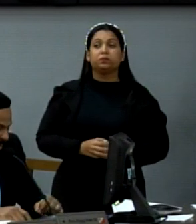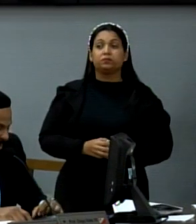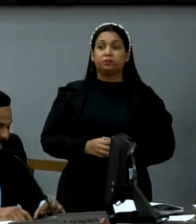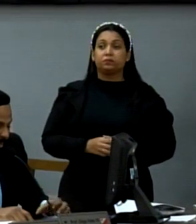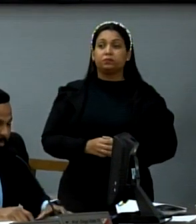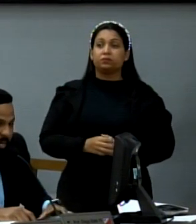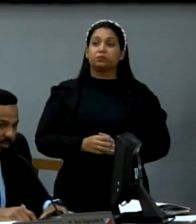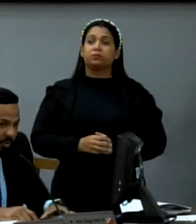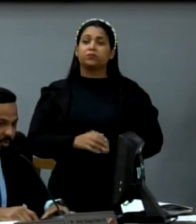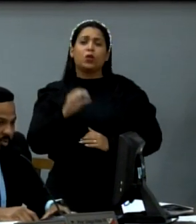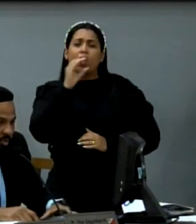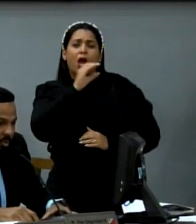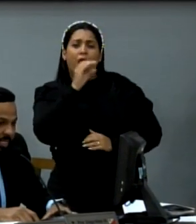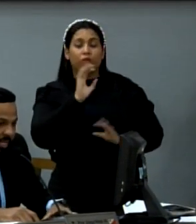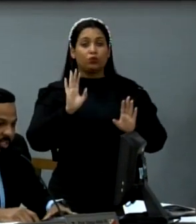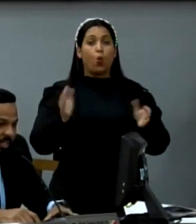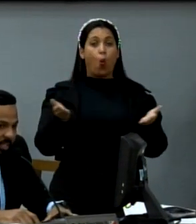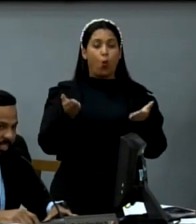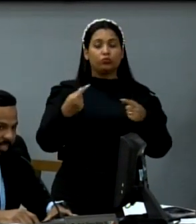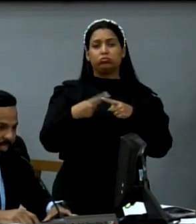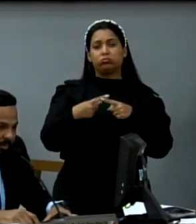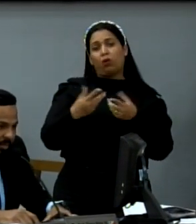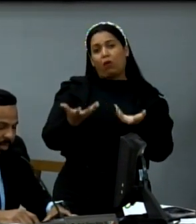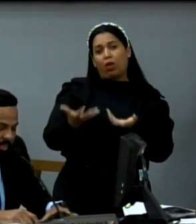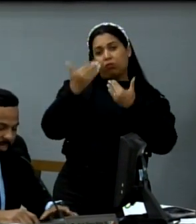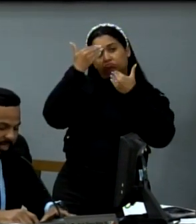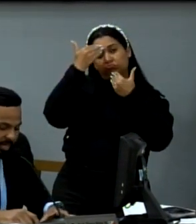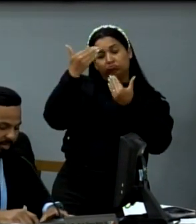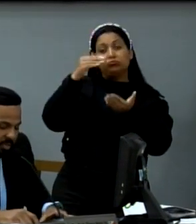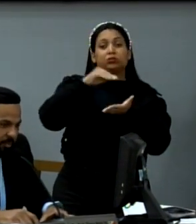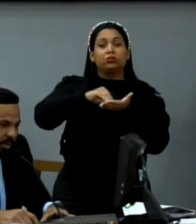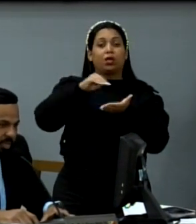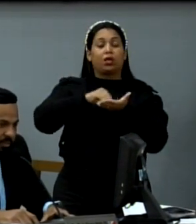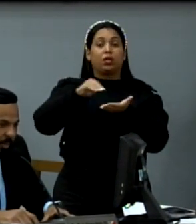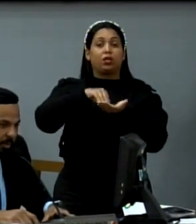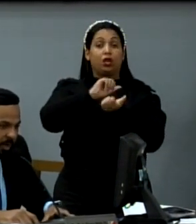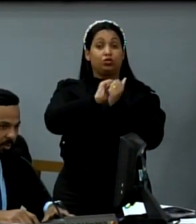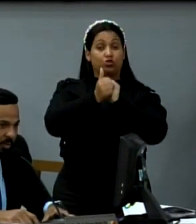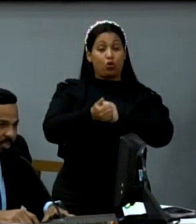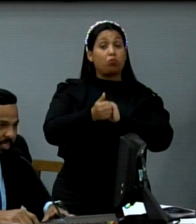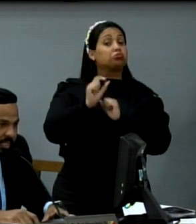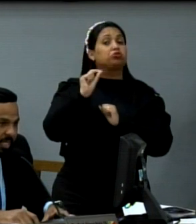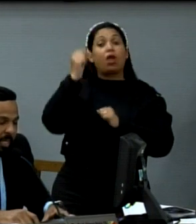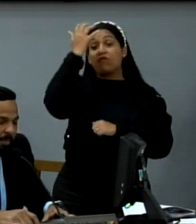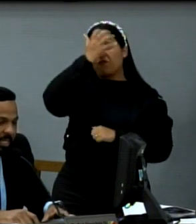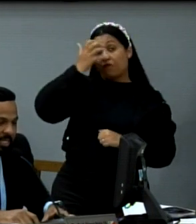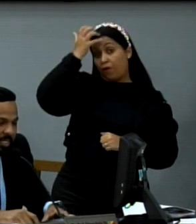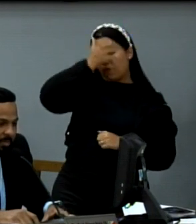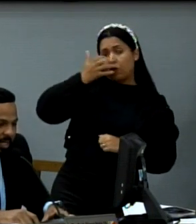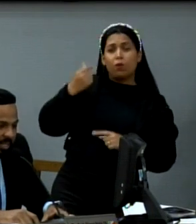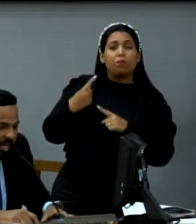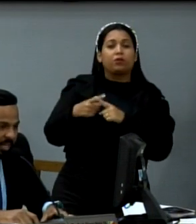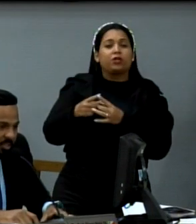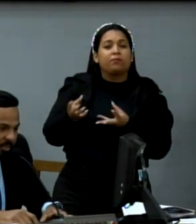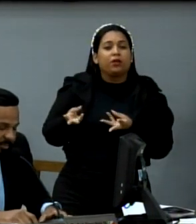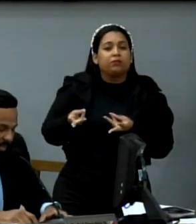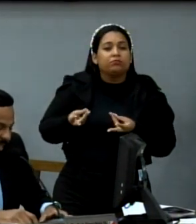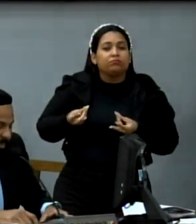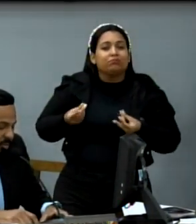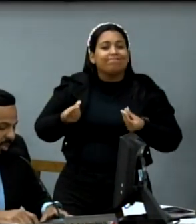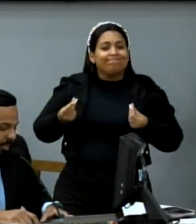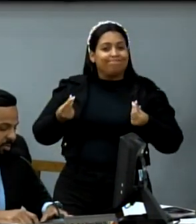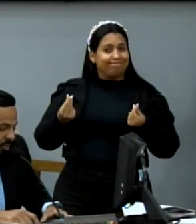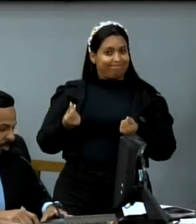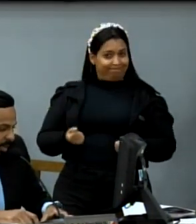Eu serei bem breve hoje, eu só gostaria de agradecer ao secretário de Esportes, Fábio Marcondes, pela sensibilidade,